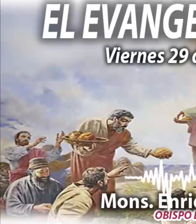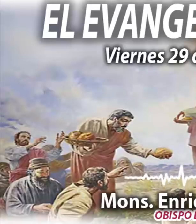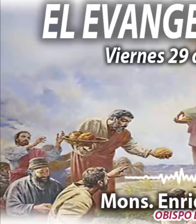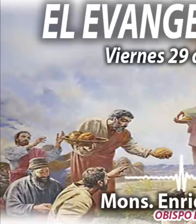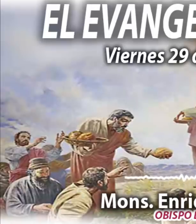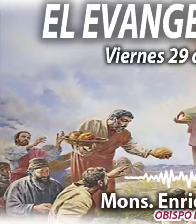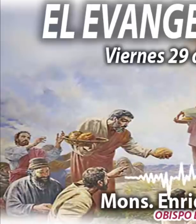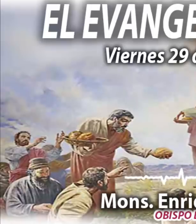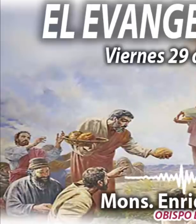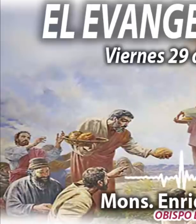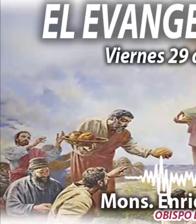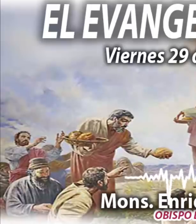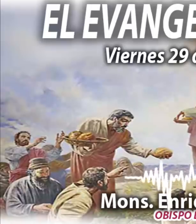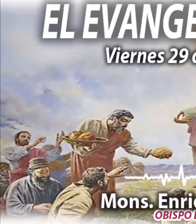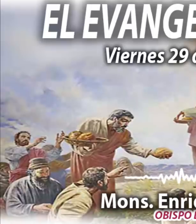Esperanza.